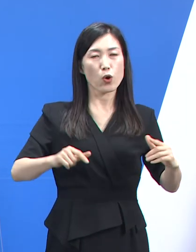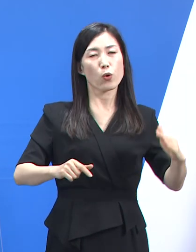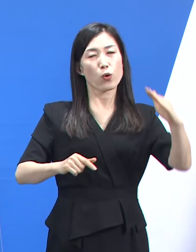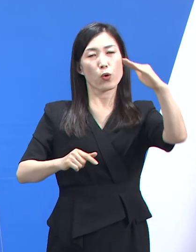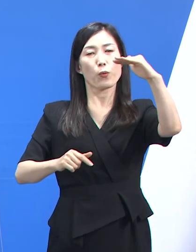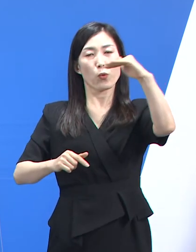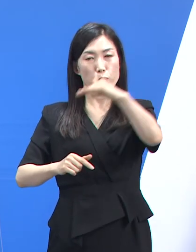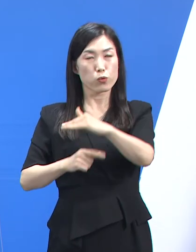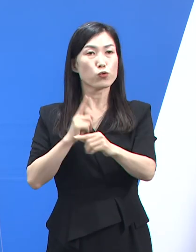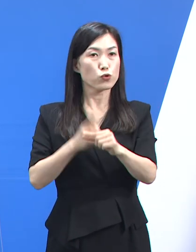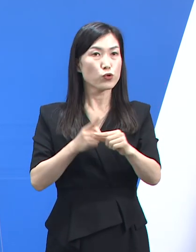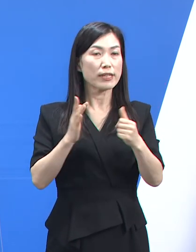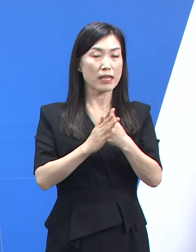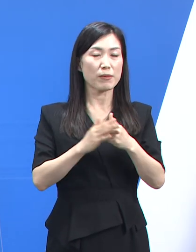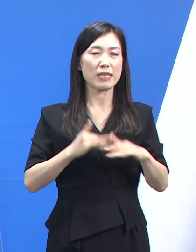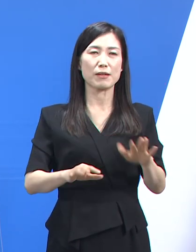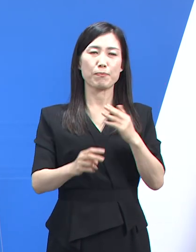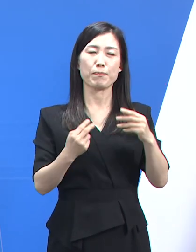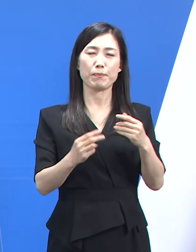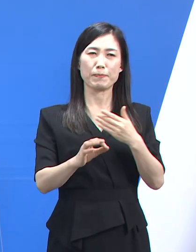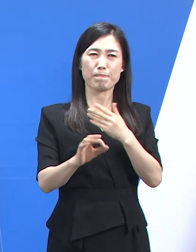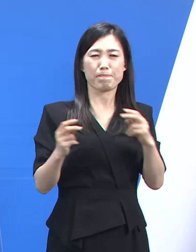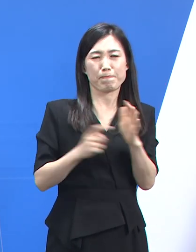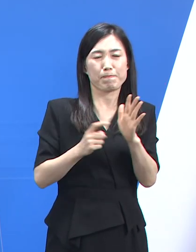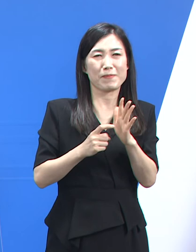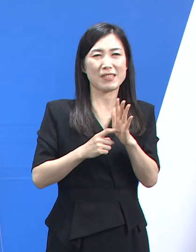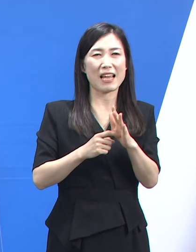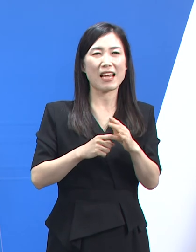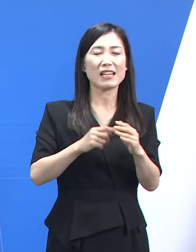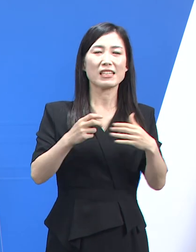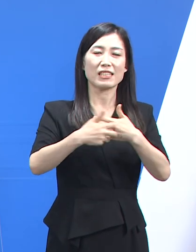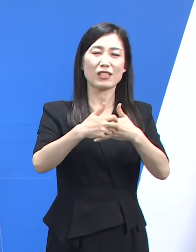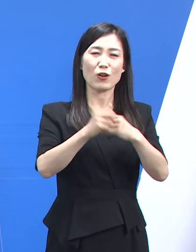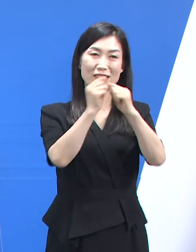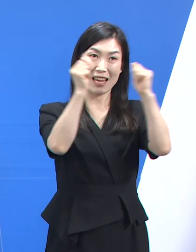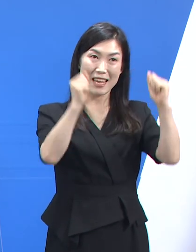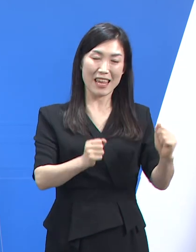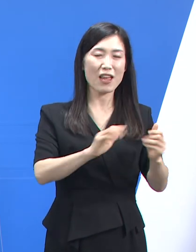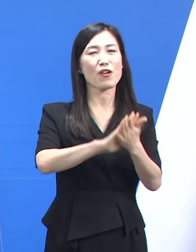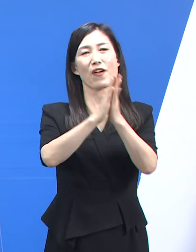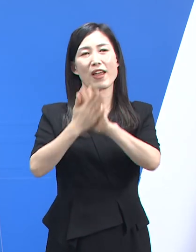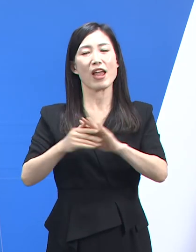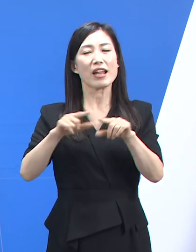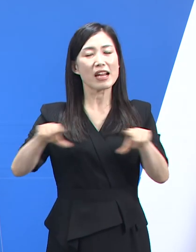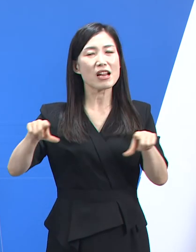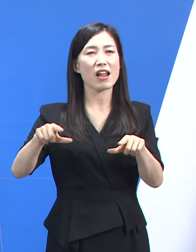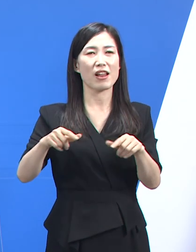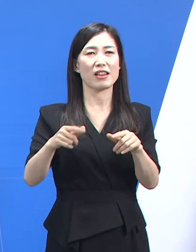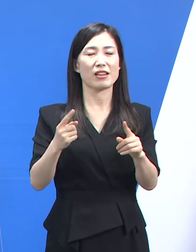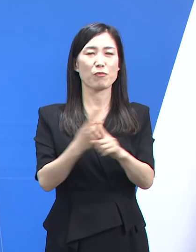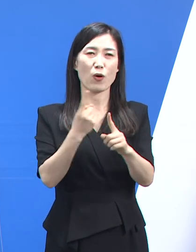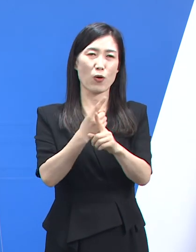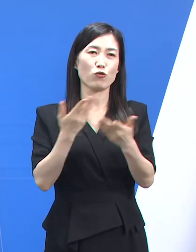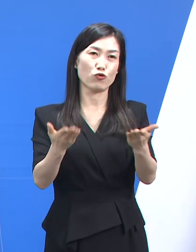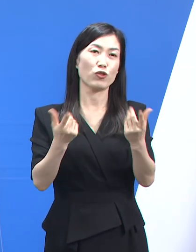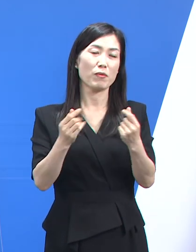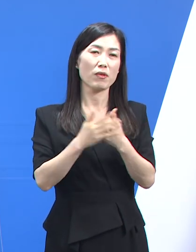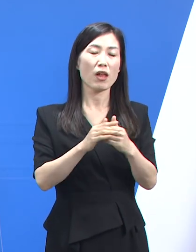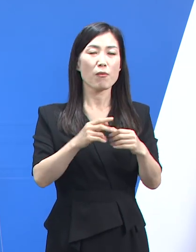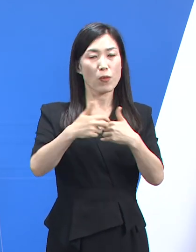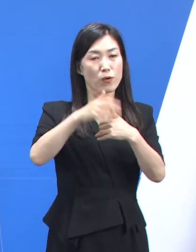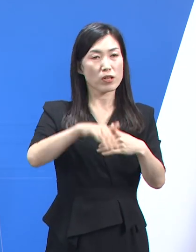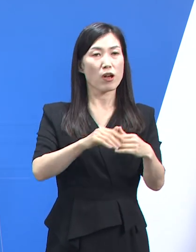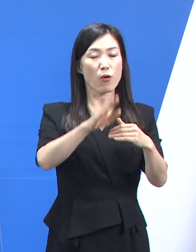맞춰 현재 가동 중인 코로나19 비상오류체계를 일상오류체계로 단계적으로 전환하고 대면 진료를 활성화하는 등